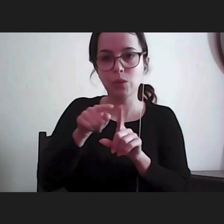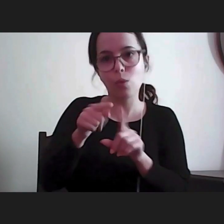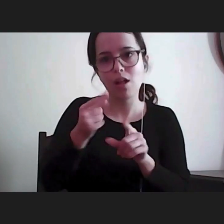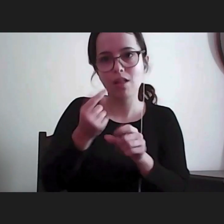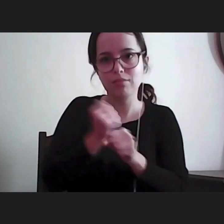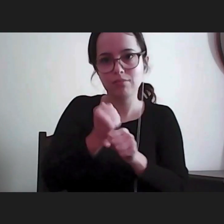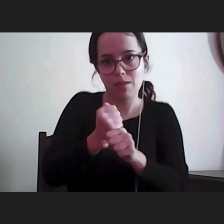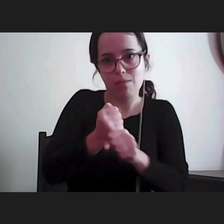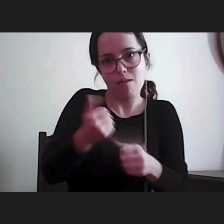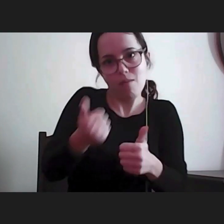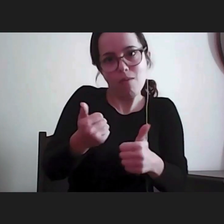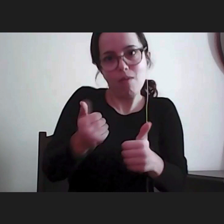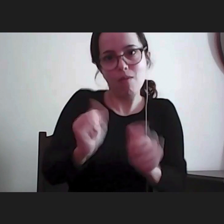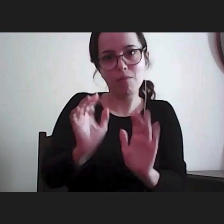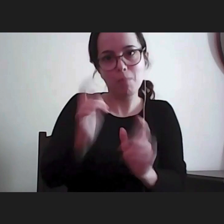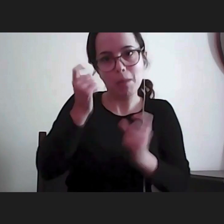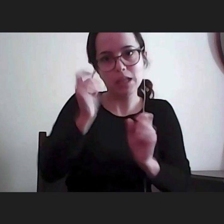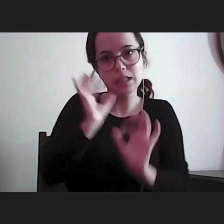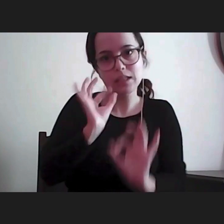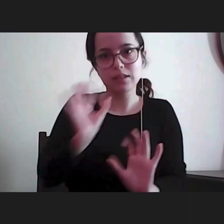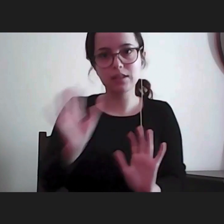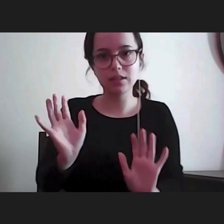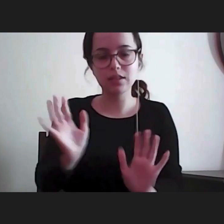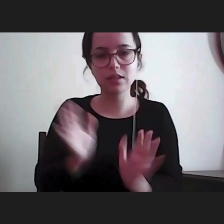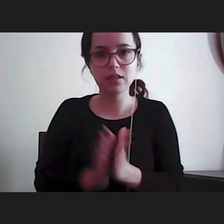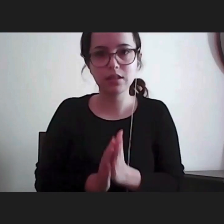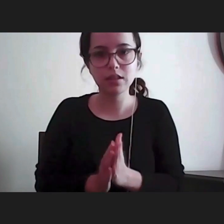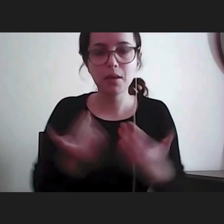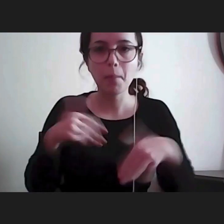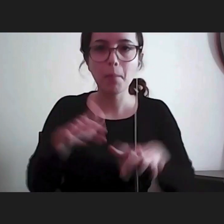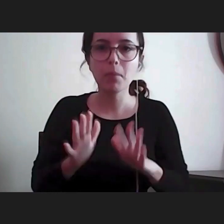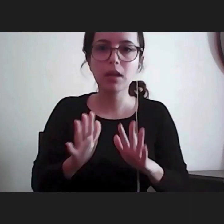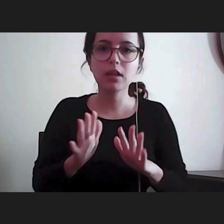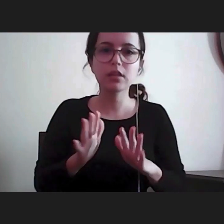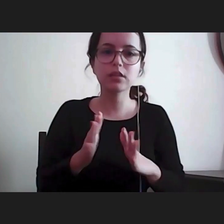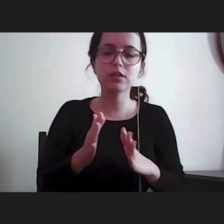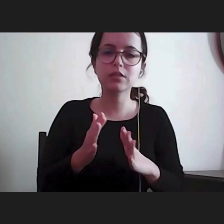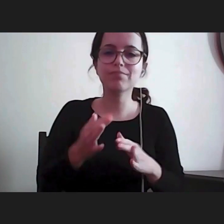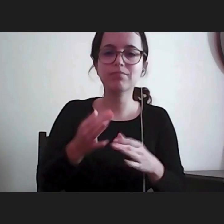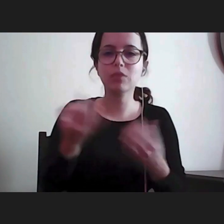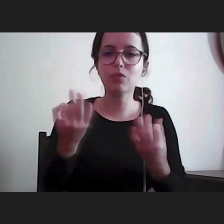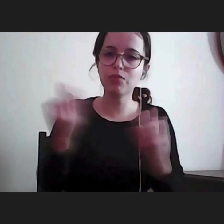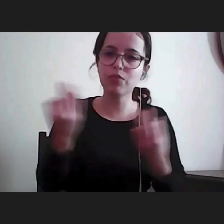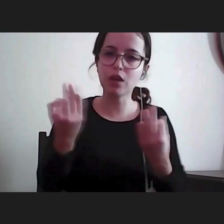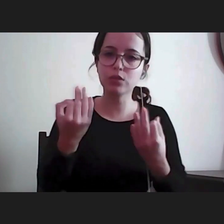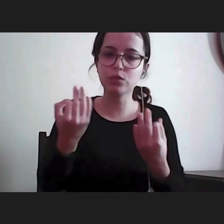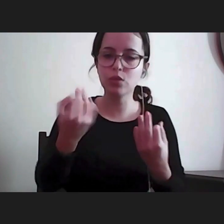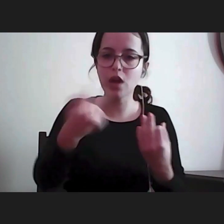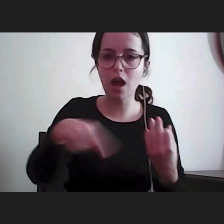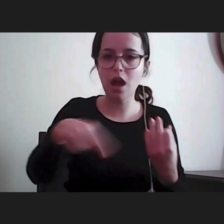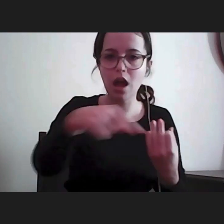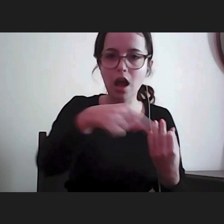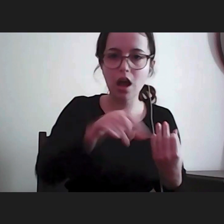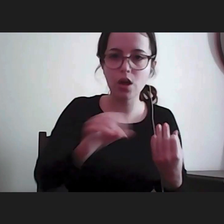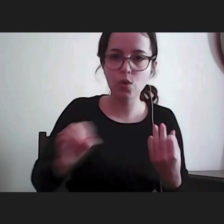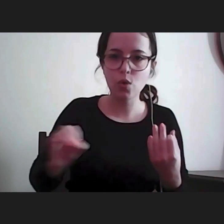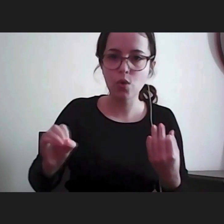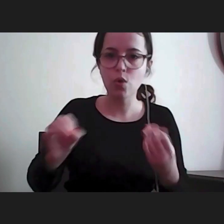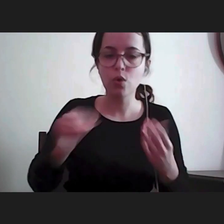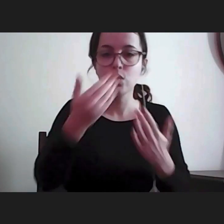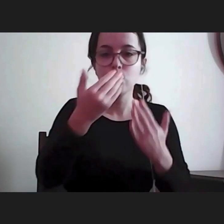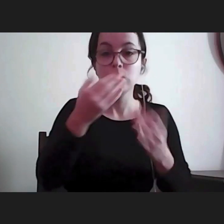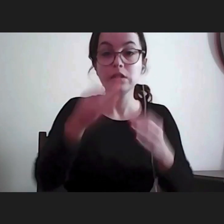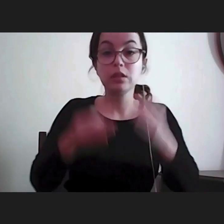é? Mas, de facto, não existe, esta questão que foi levada ao Tribunal Constitucional,